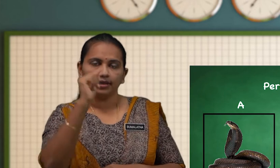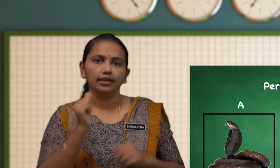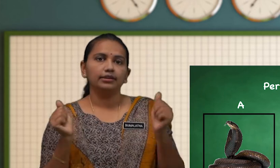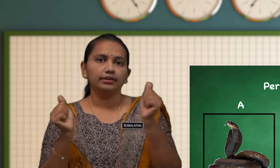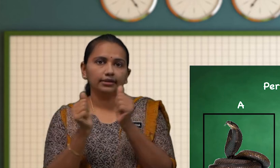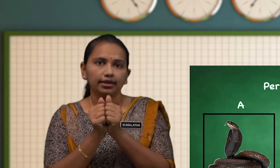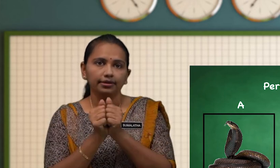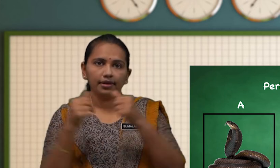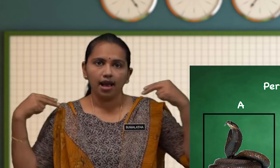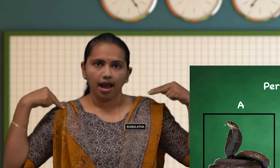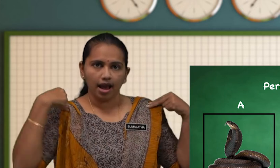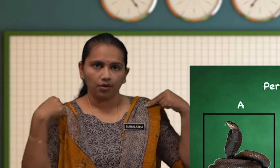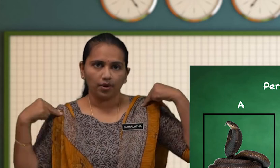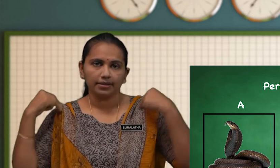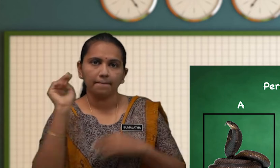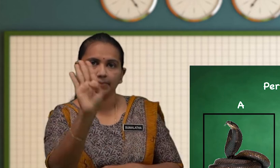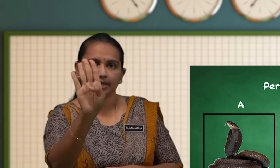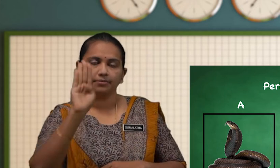Dengan Haiwan B